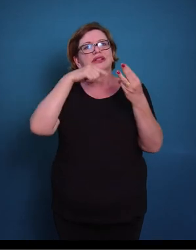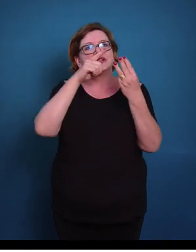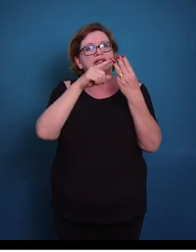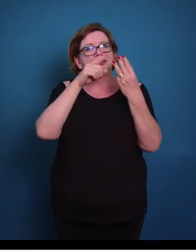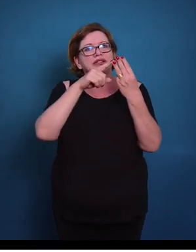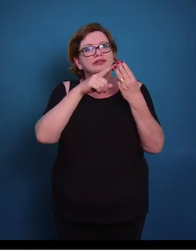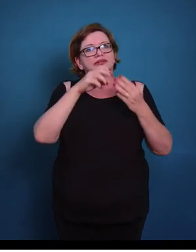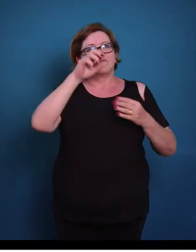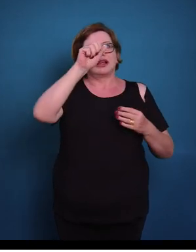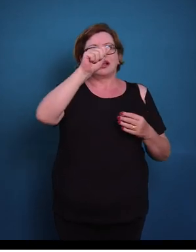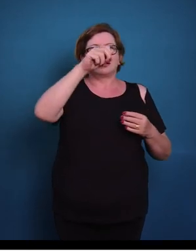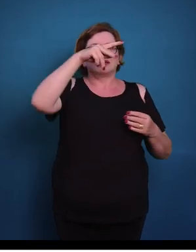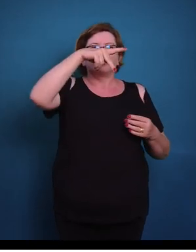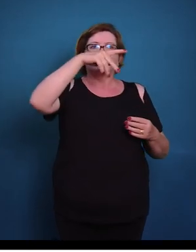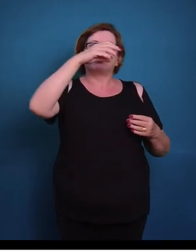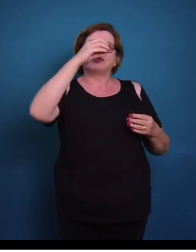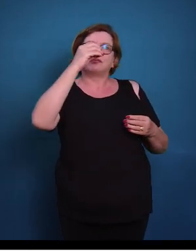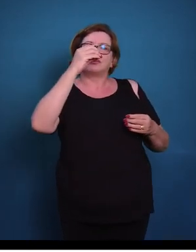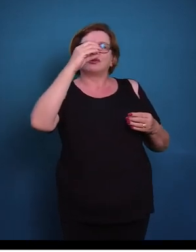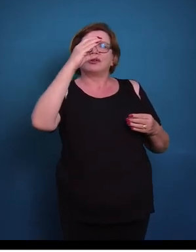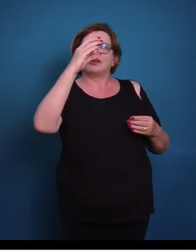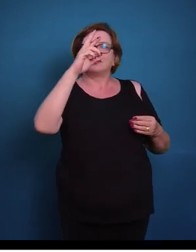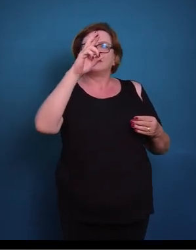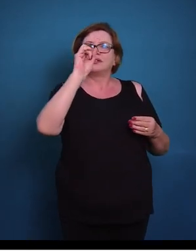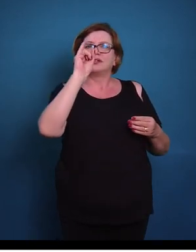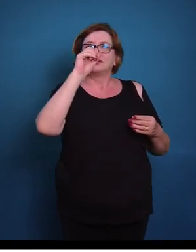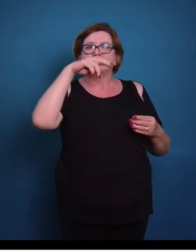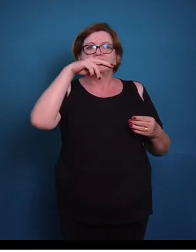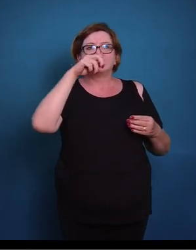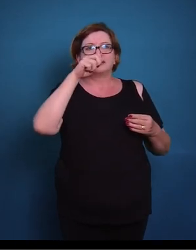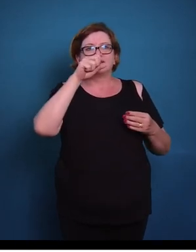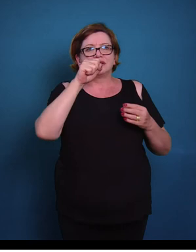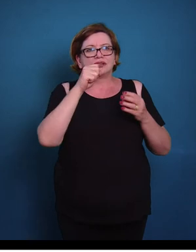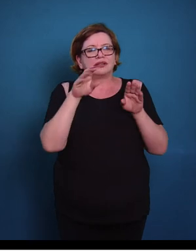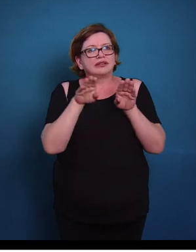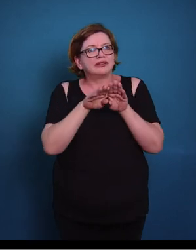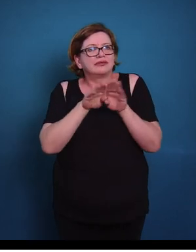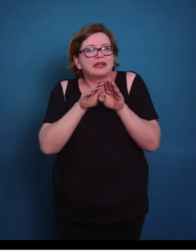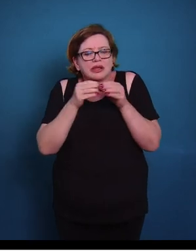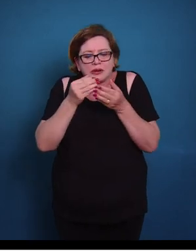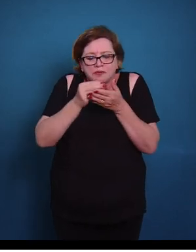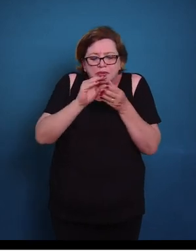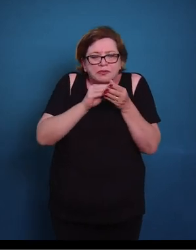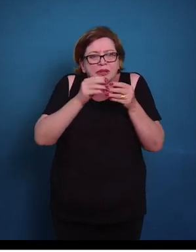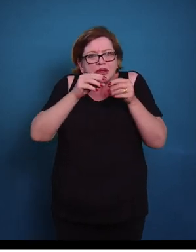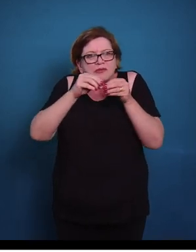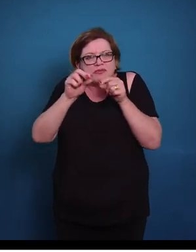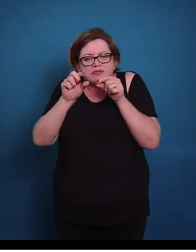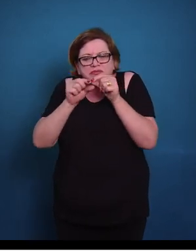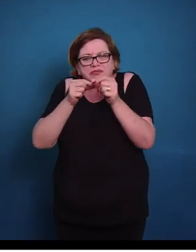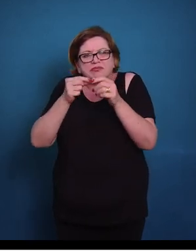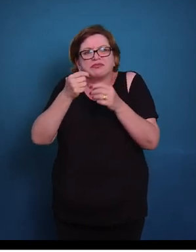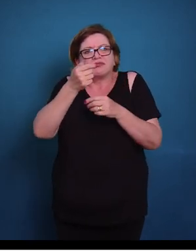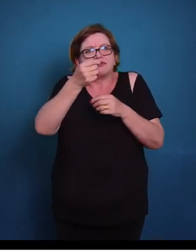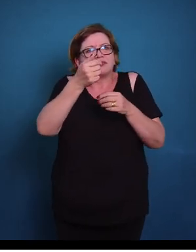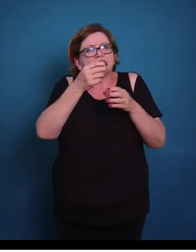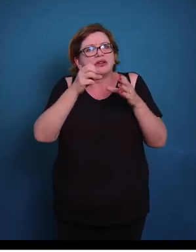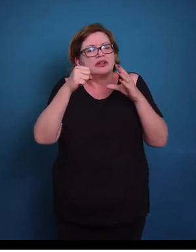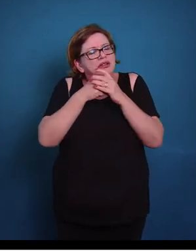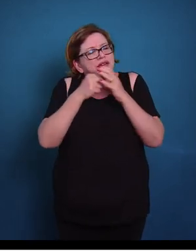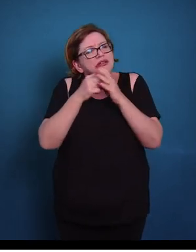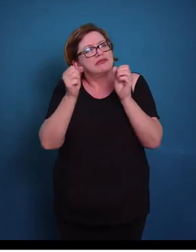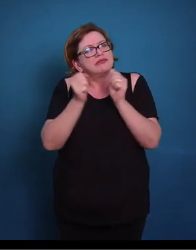glândulas apócrinas, em que além do produto secretado, pedaços, fragmentos das células também vão ser secretados, que são,